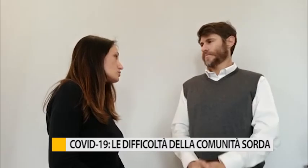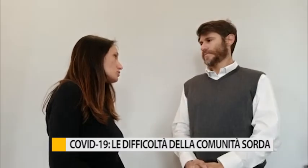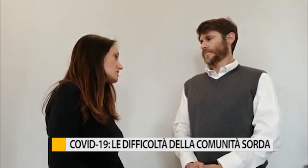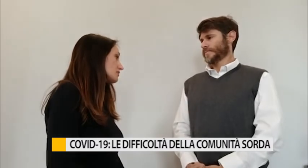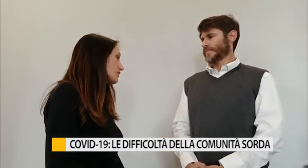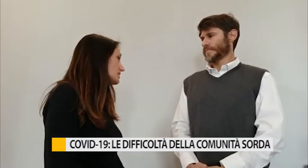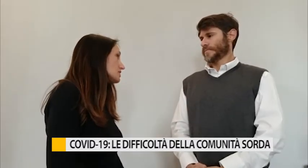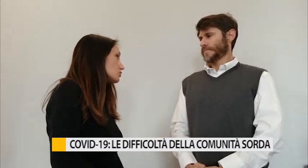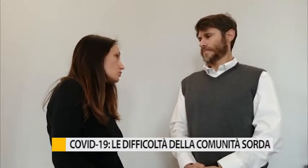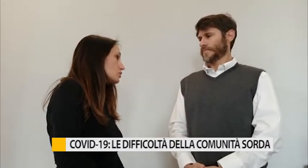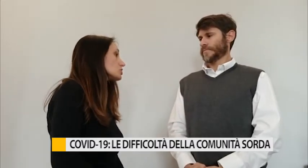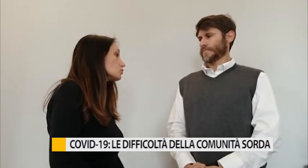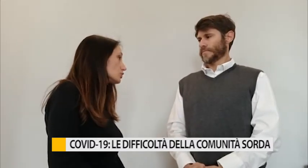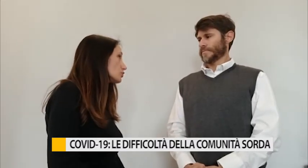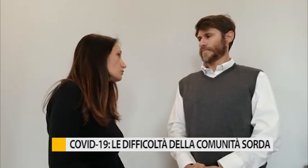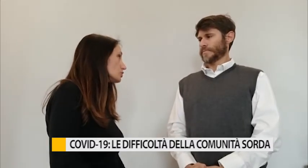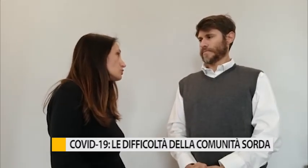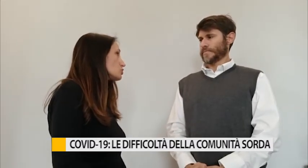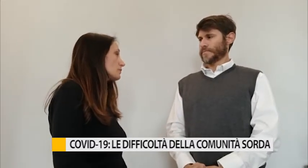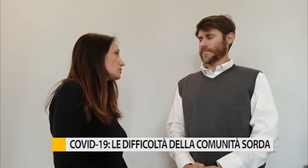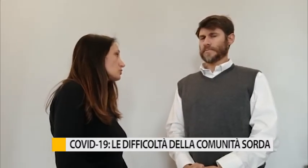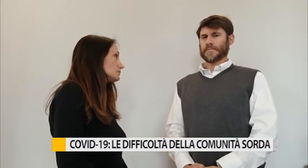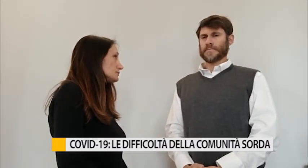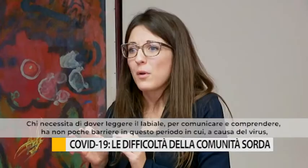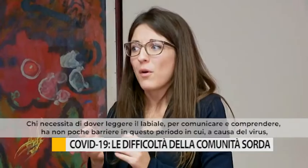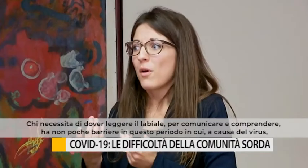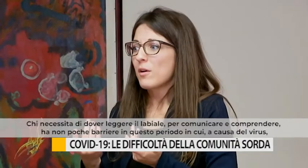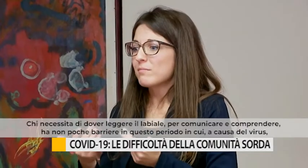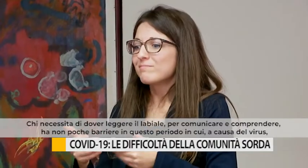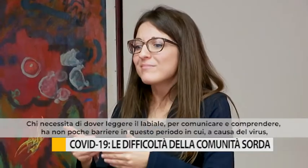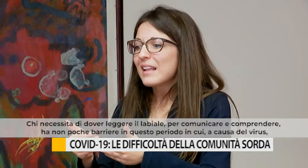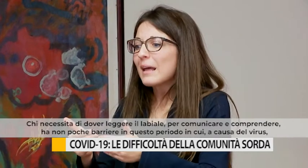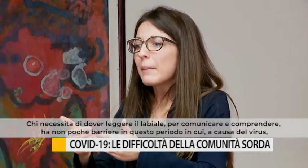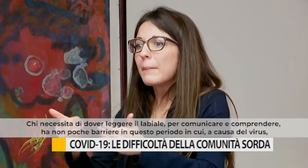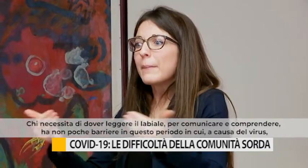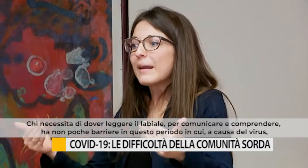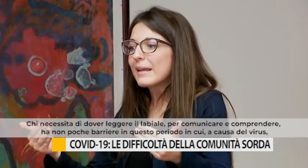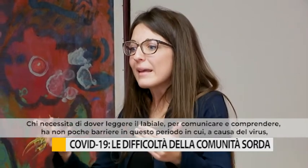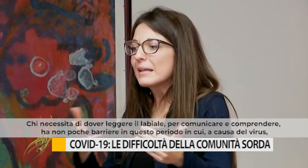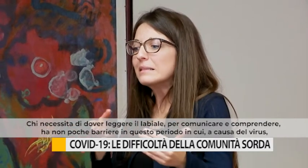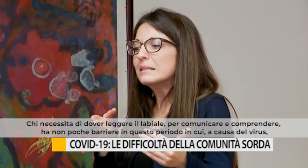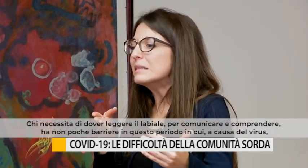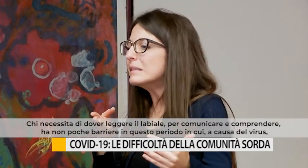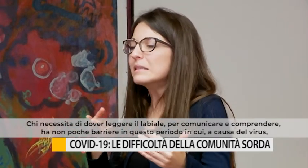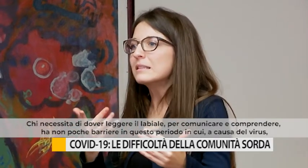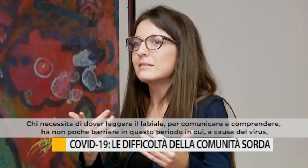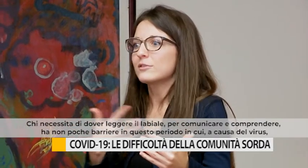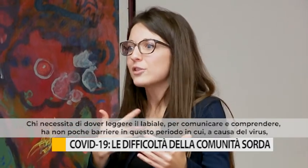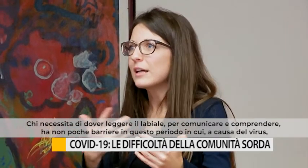considerare false e questo può essere un ulteriore motivo di isolamento. Chi necessita di dover leggere il labiale per comunicare e comprendere